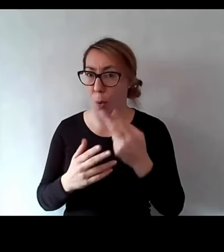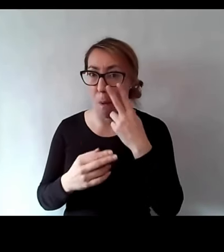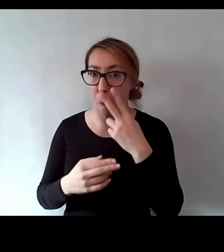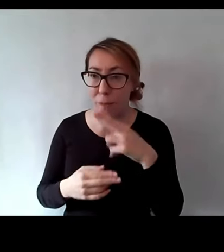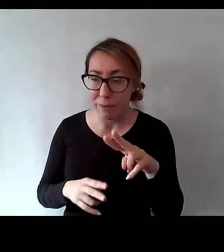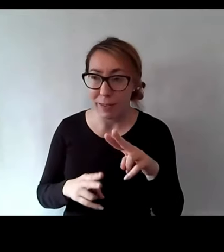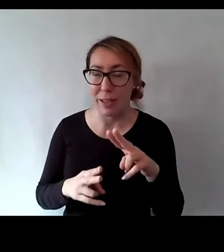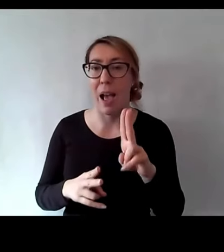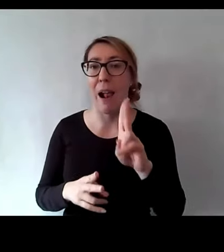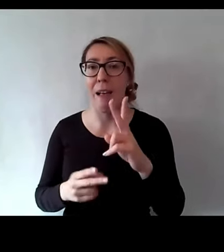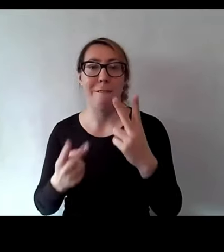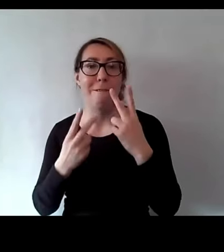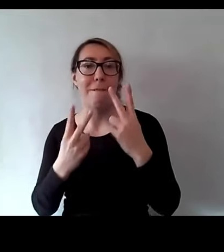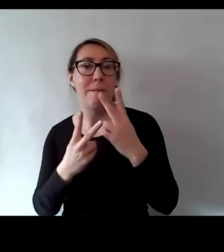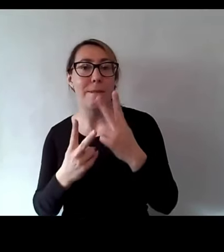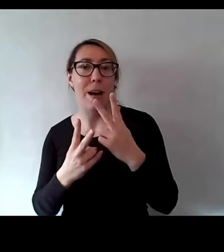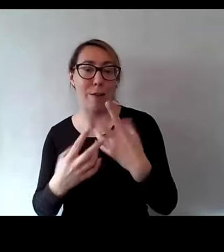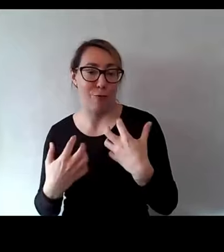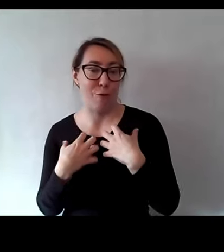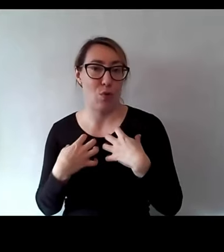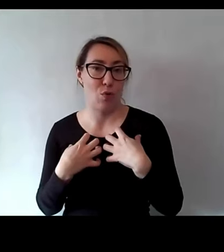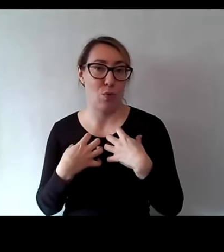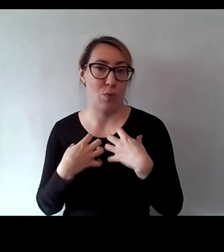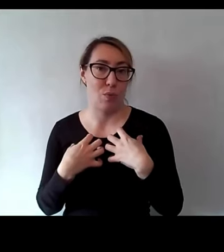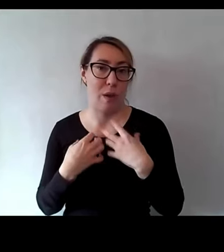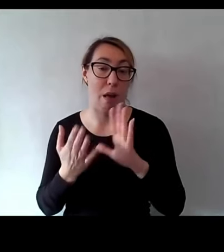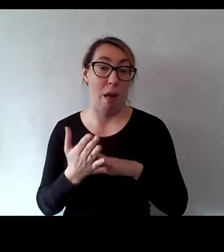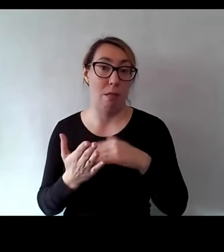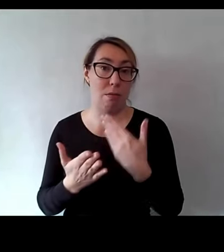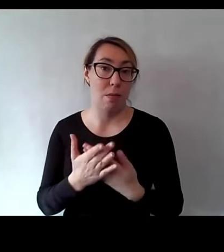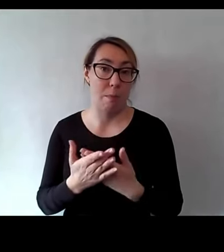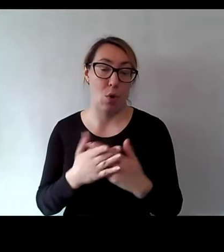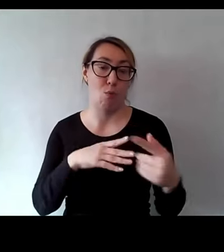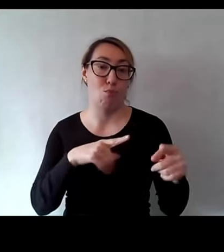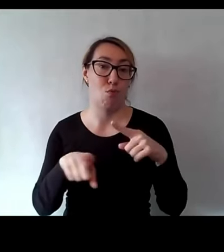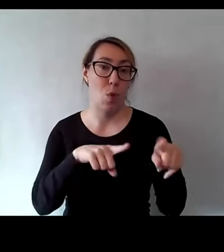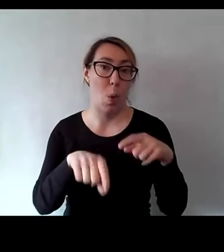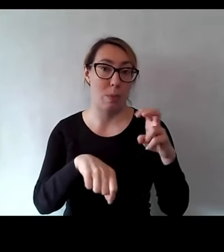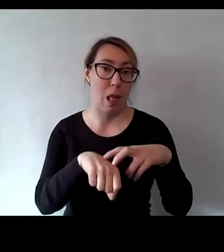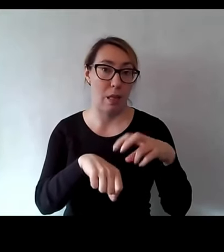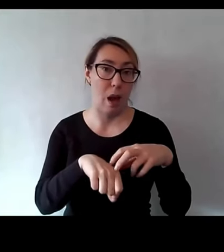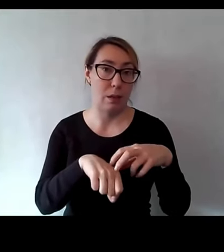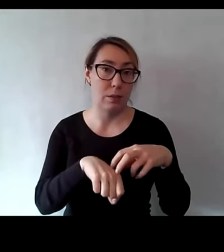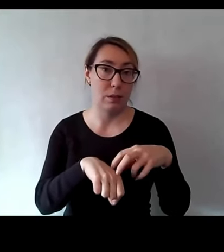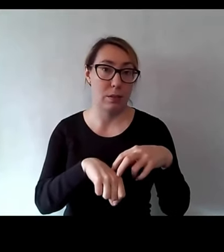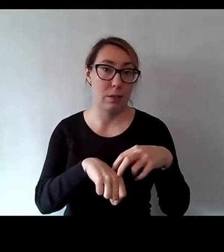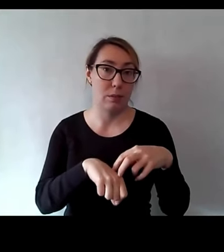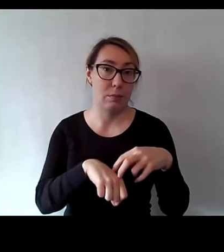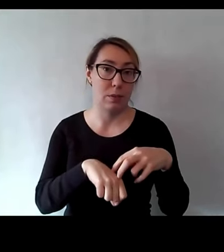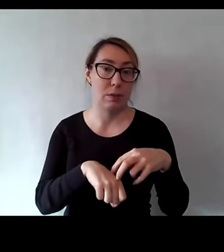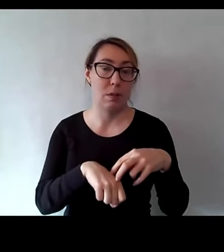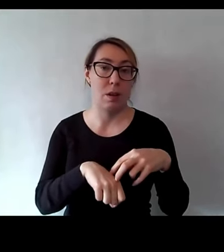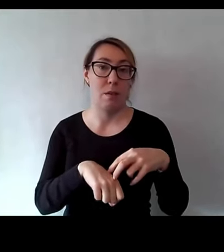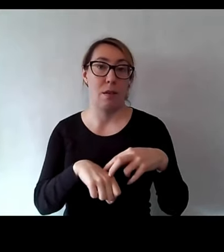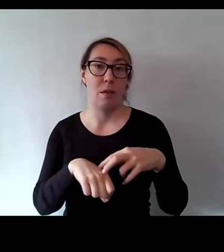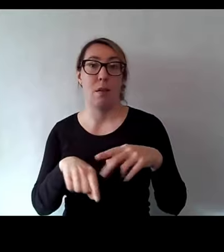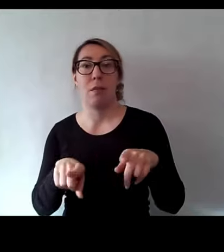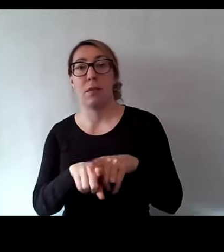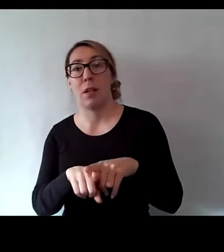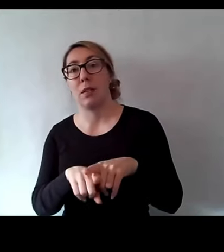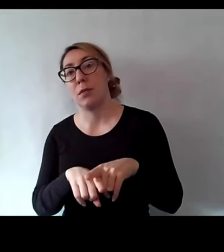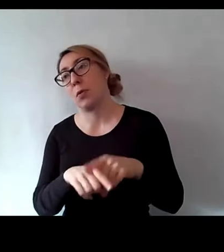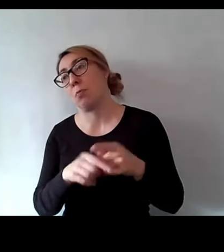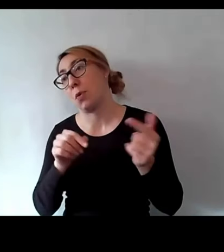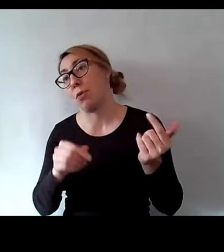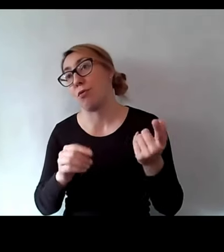ważne w kontekście jakby życia, czyli na przykład przychodnia, może tak często też sąd nie jest